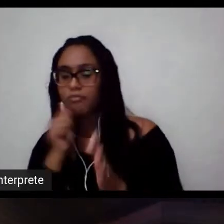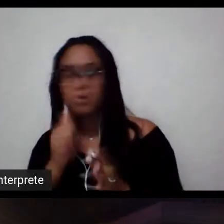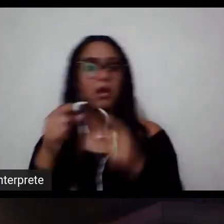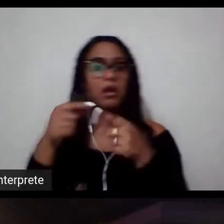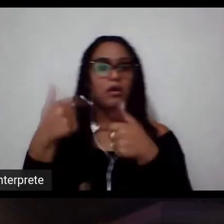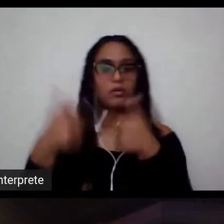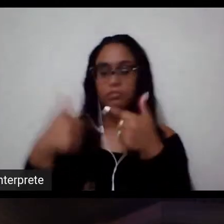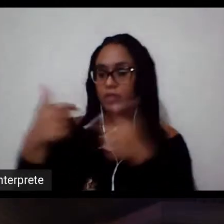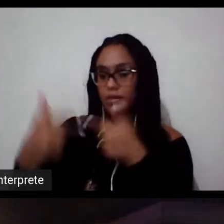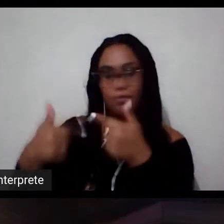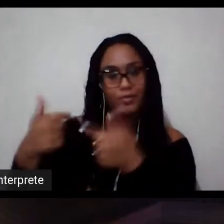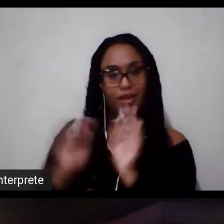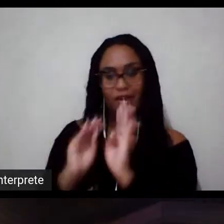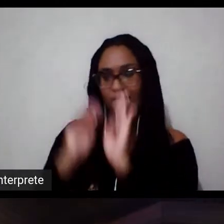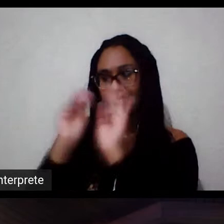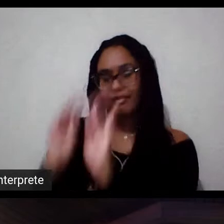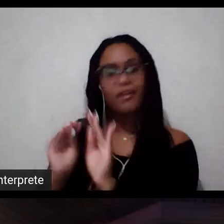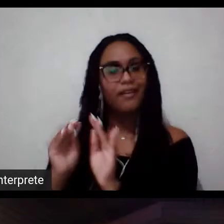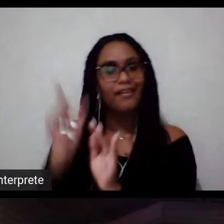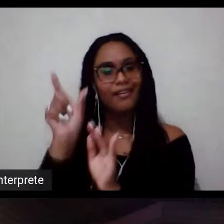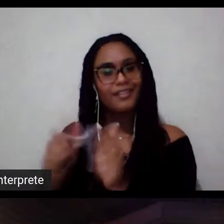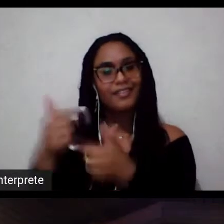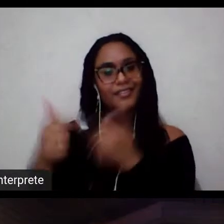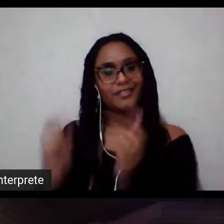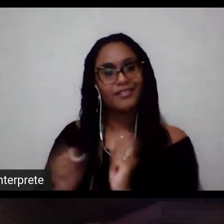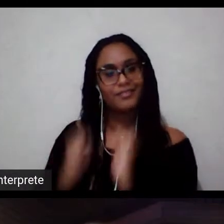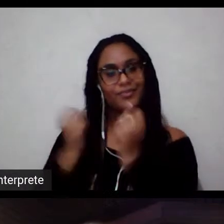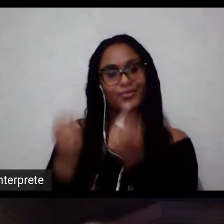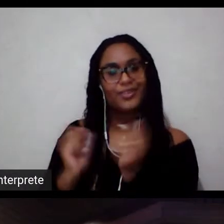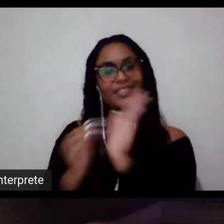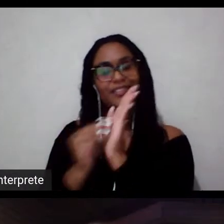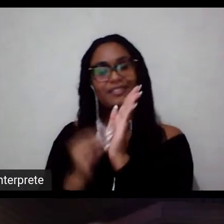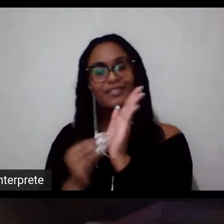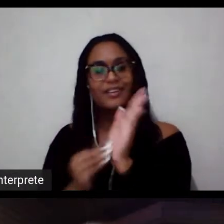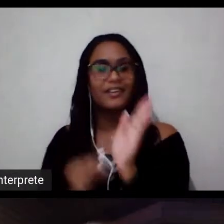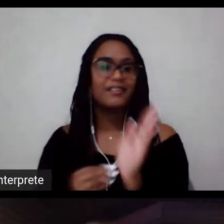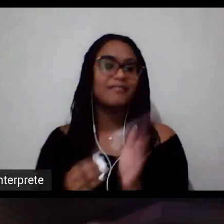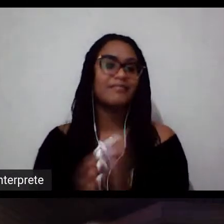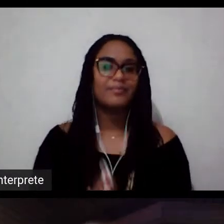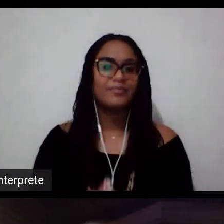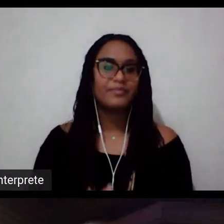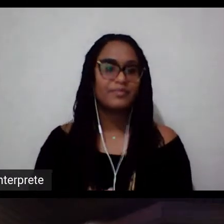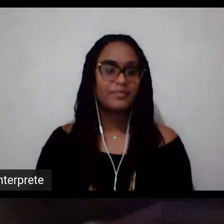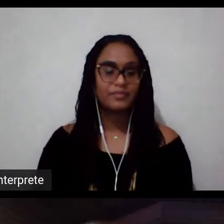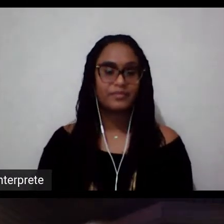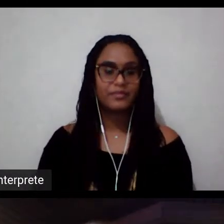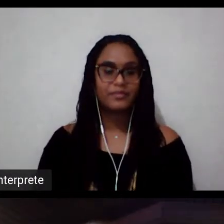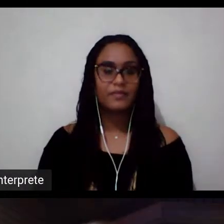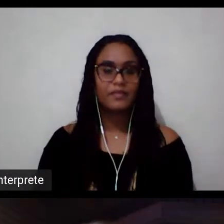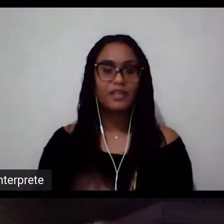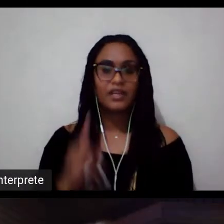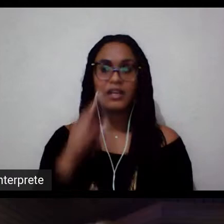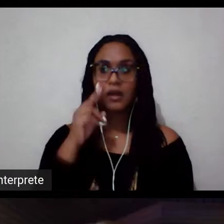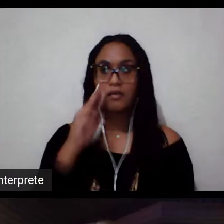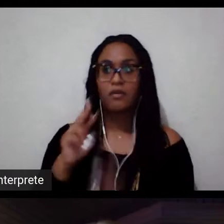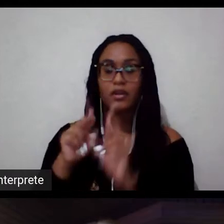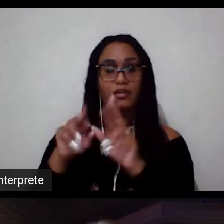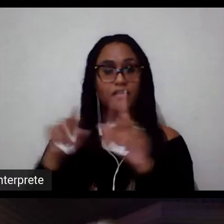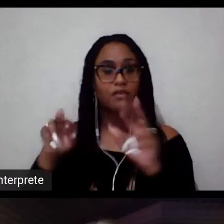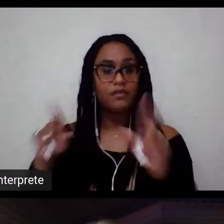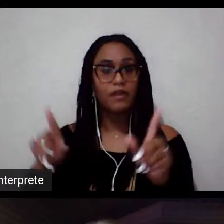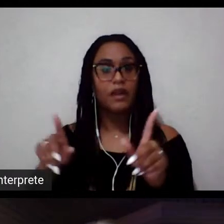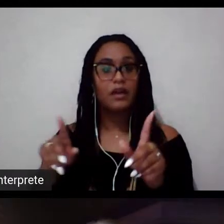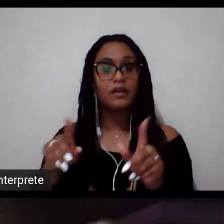que produzem conhecimento, que produzem acervos, sobretudo de algumas modalidades que são pouco